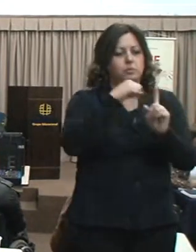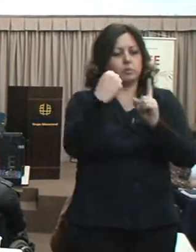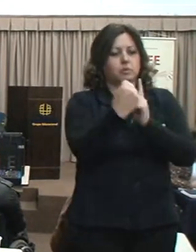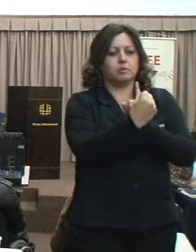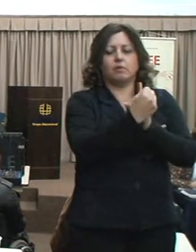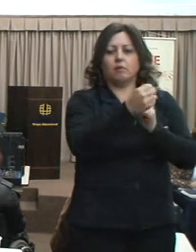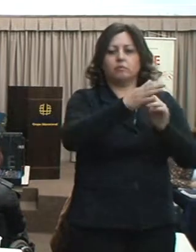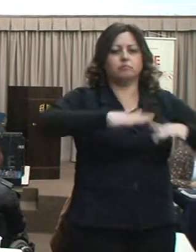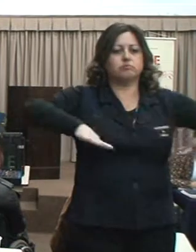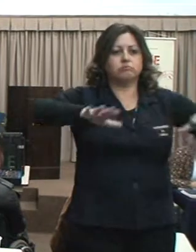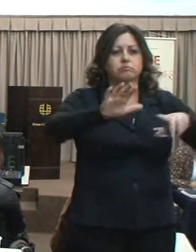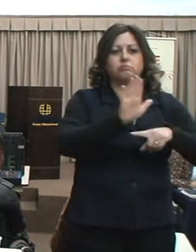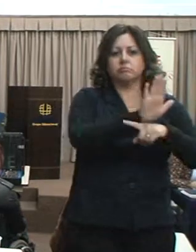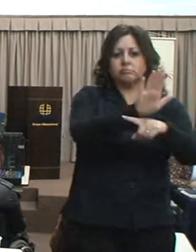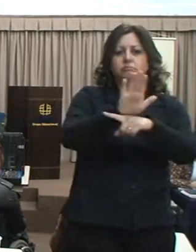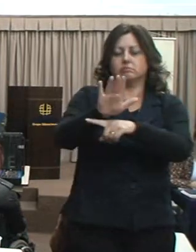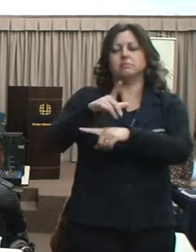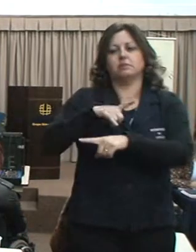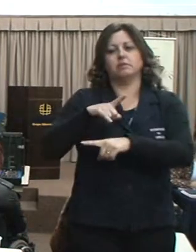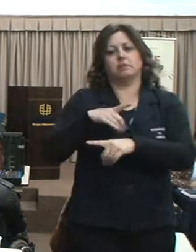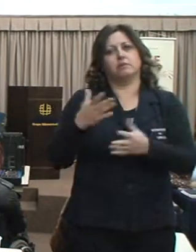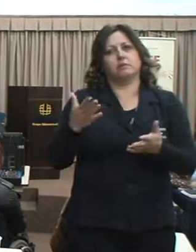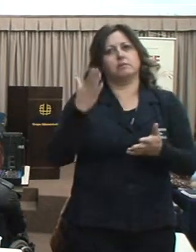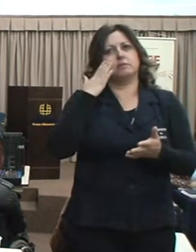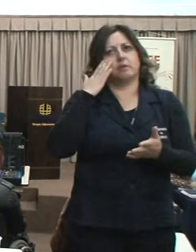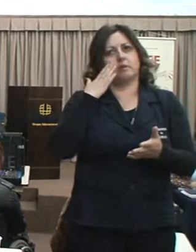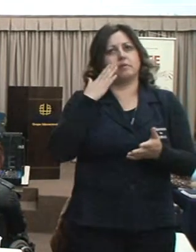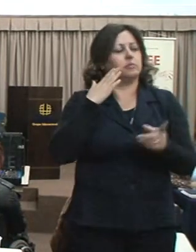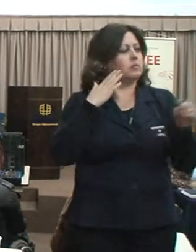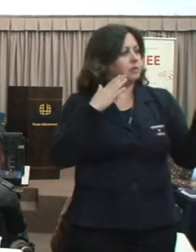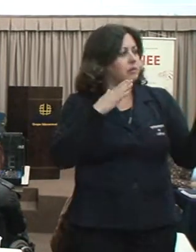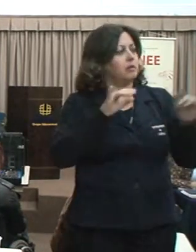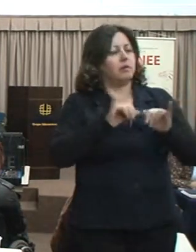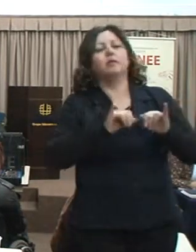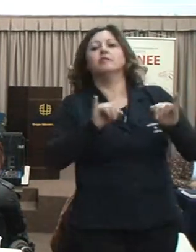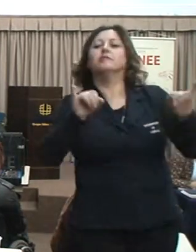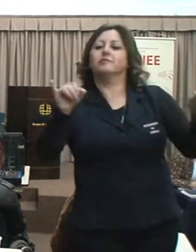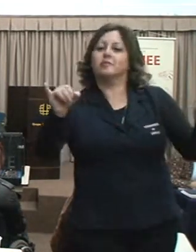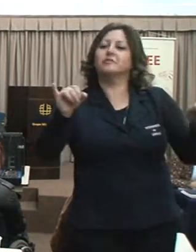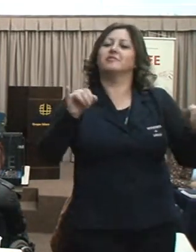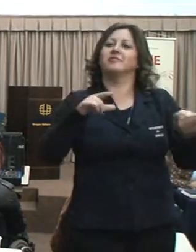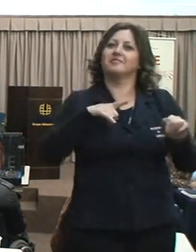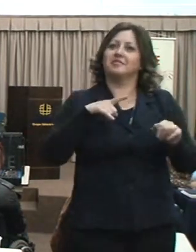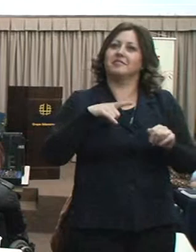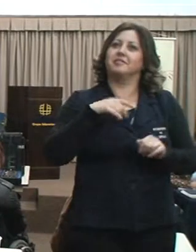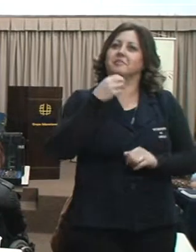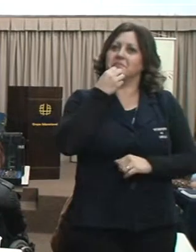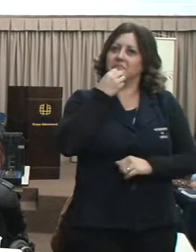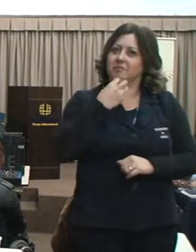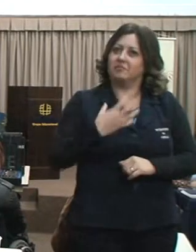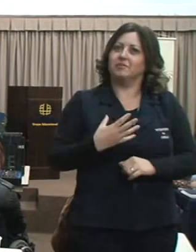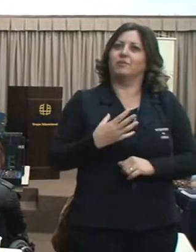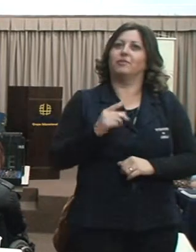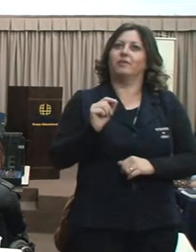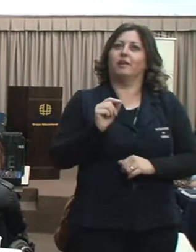que o Ricardo deu, ela merece algo que nós esquecemos. Um aplauso, gente,